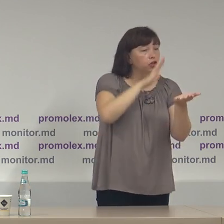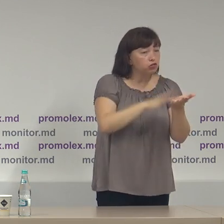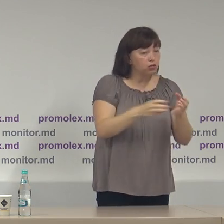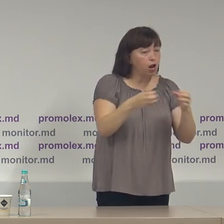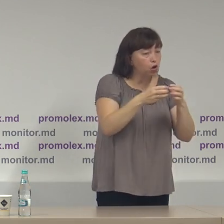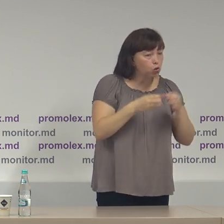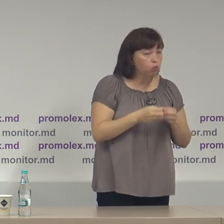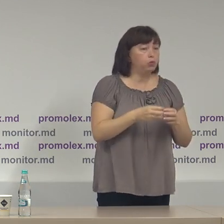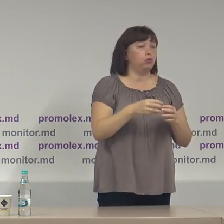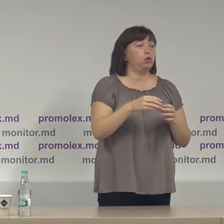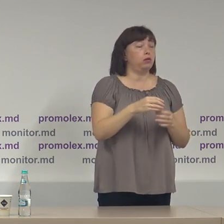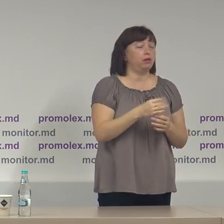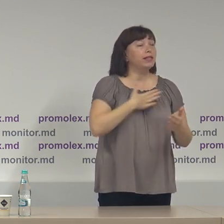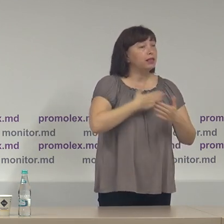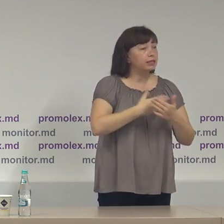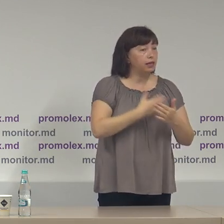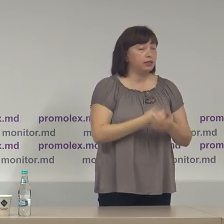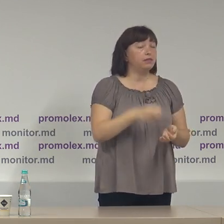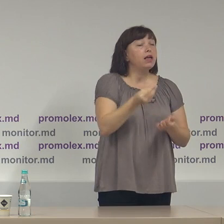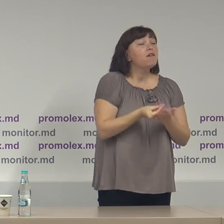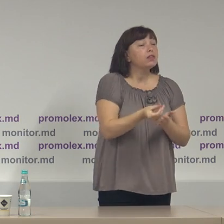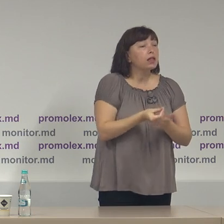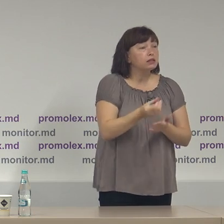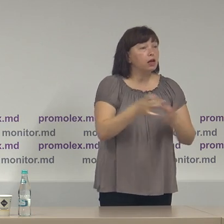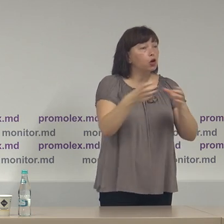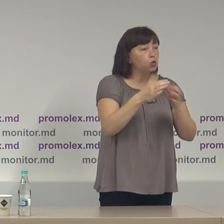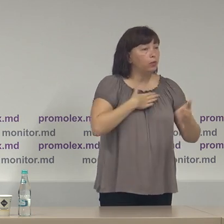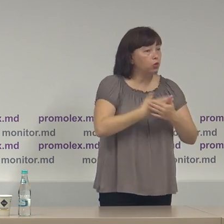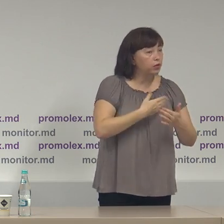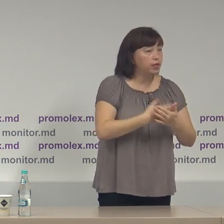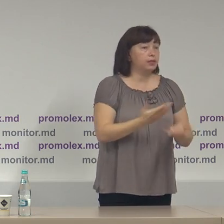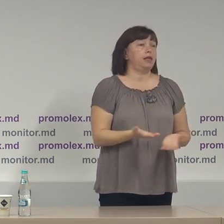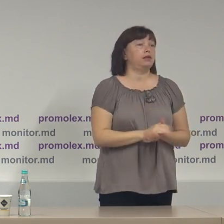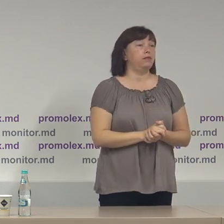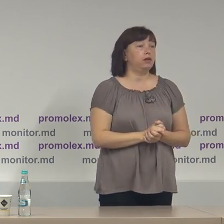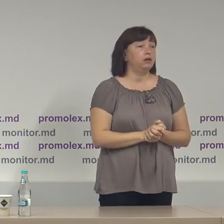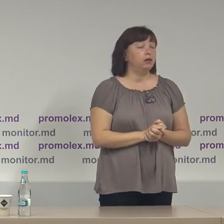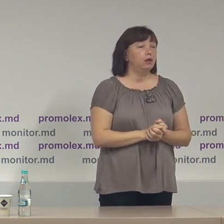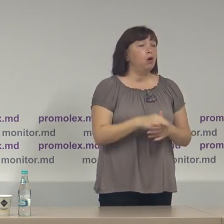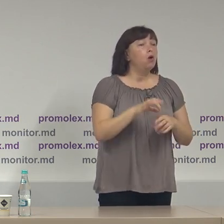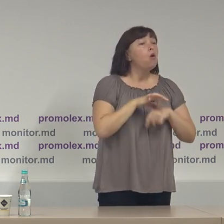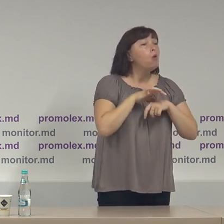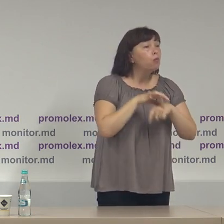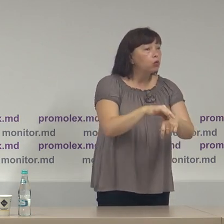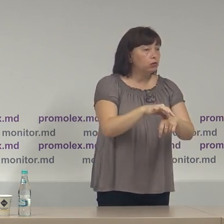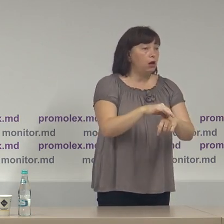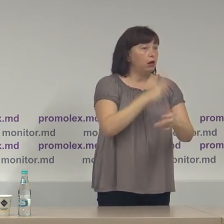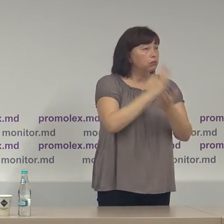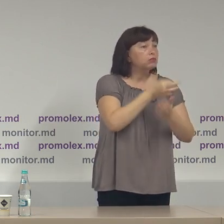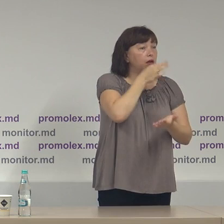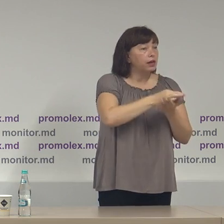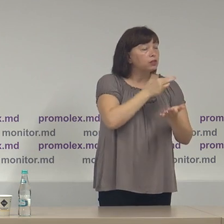grupurilor de inițiativă, finanțarea grupurilor de inițiativă, purtarea răspundirii